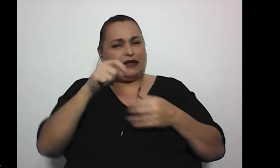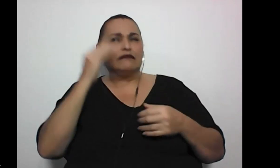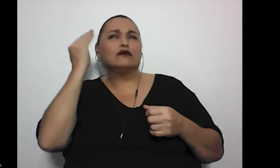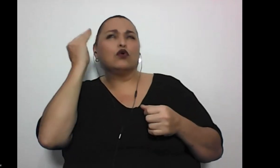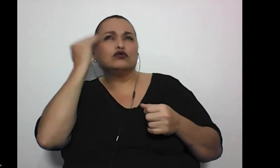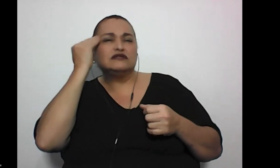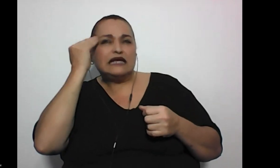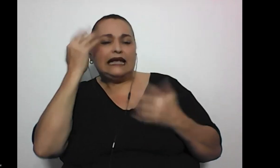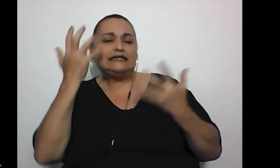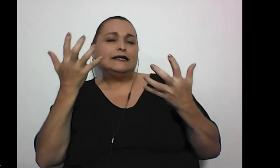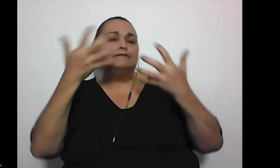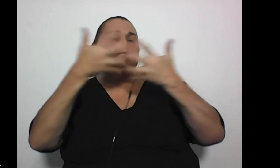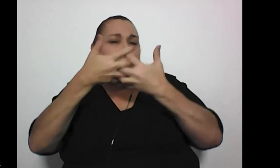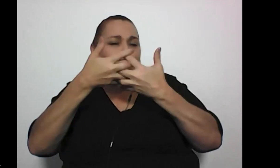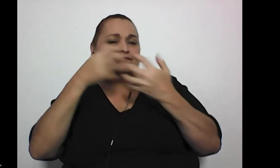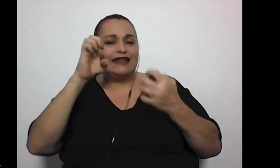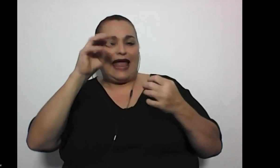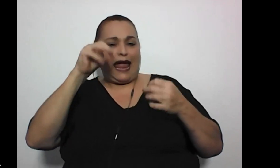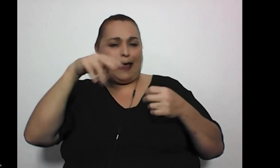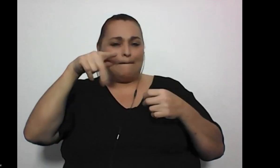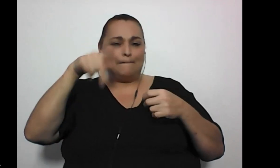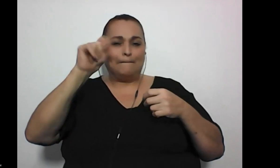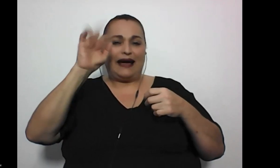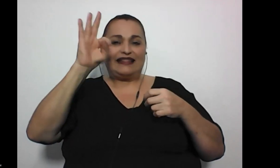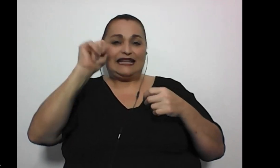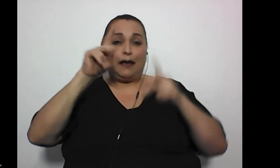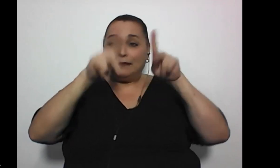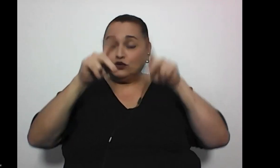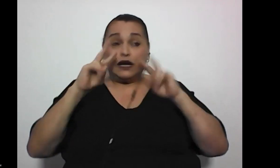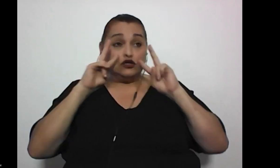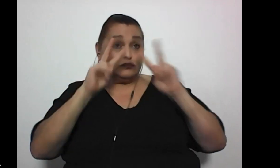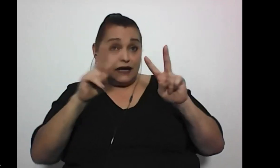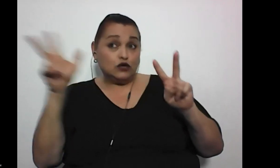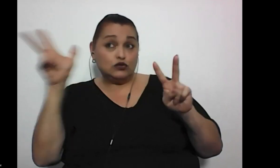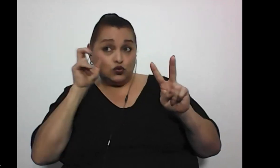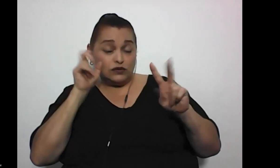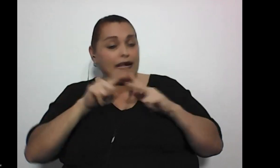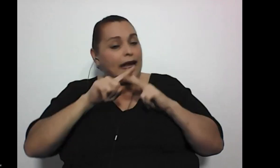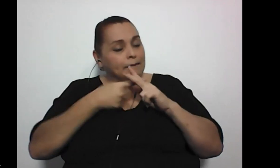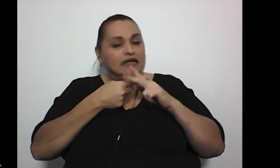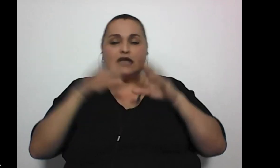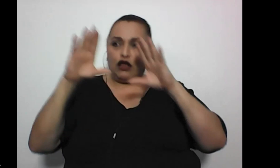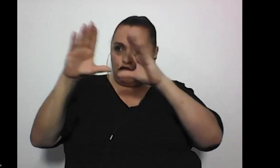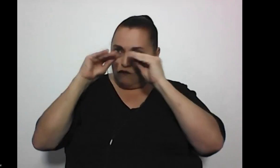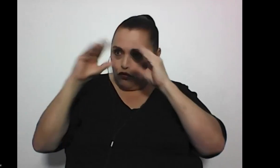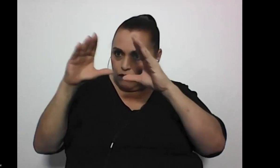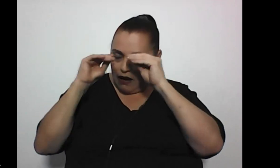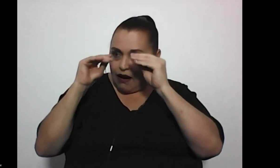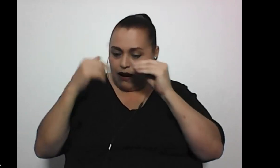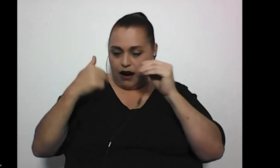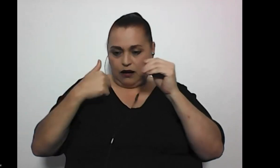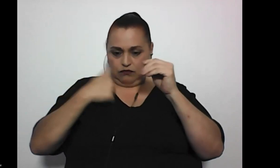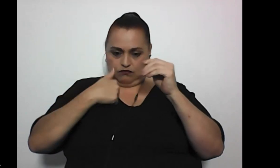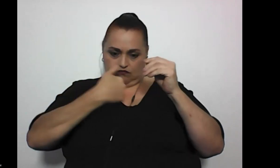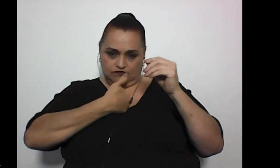empatía donde las personas que nos están escuchando y viendo empecemos por informarnos, por entender qué